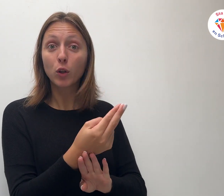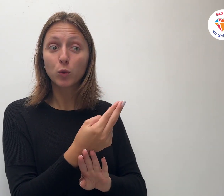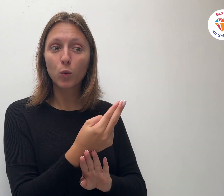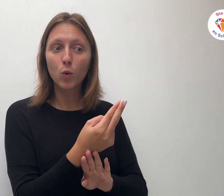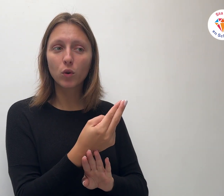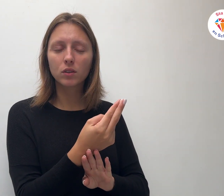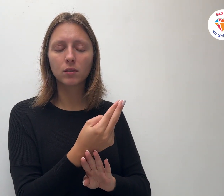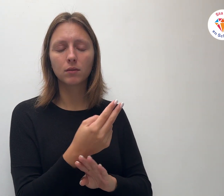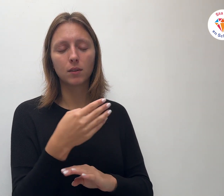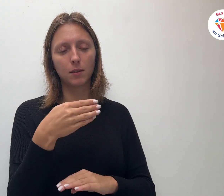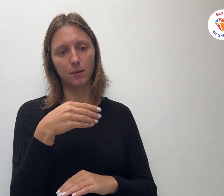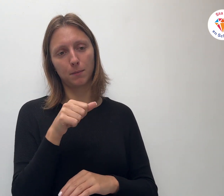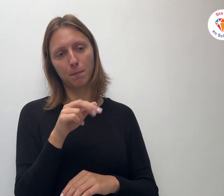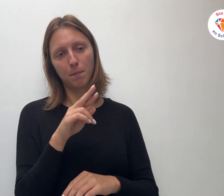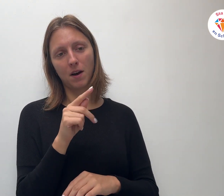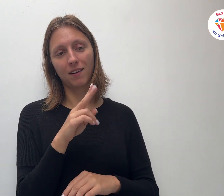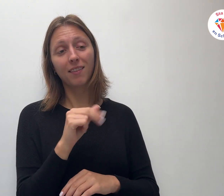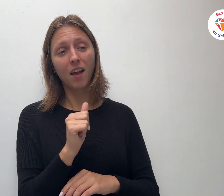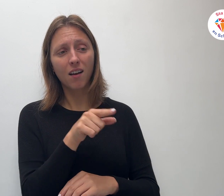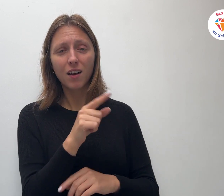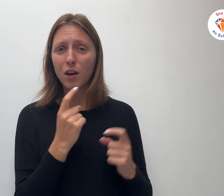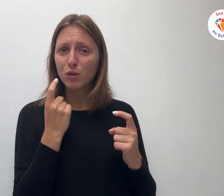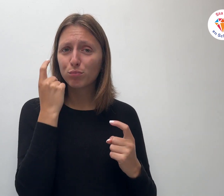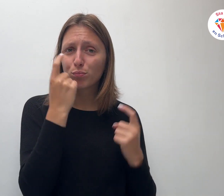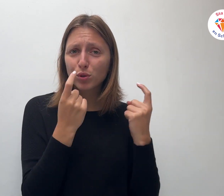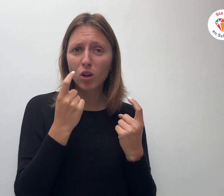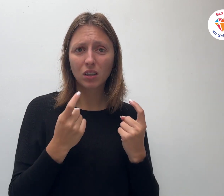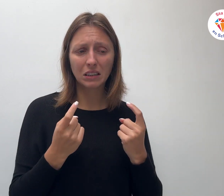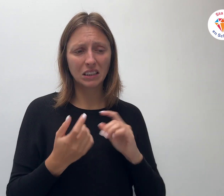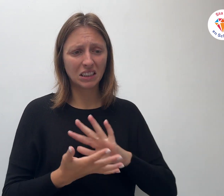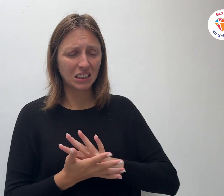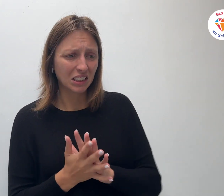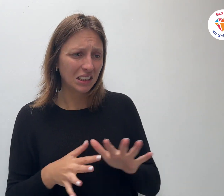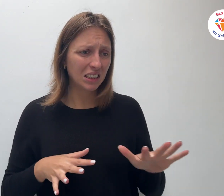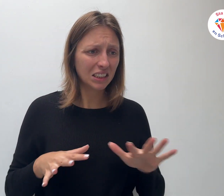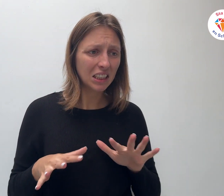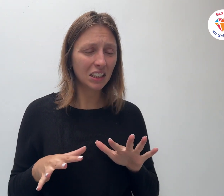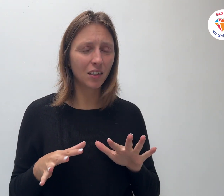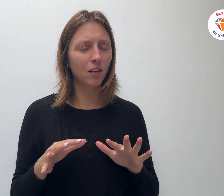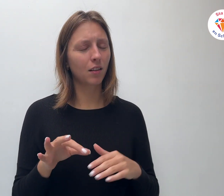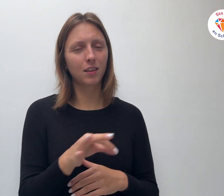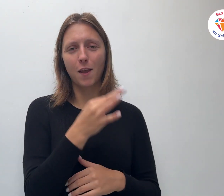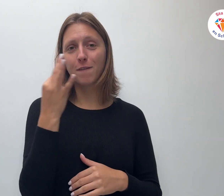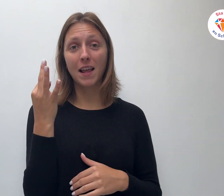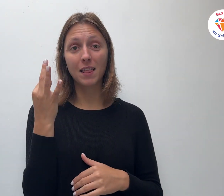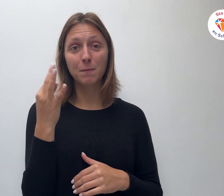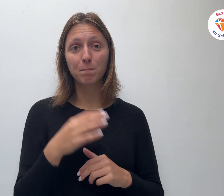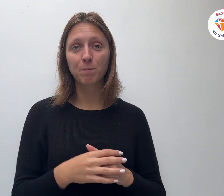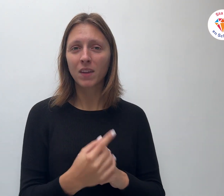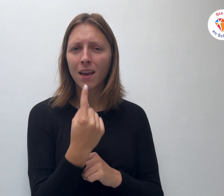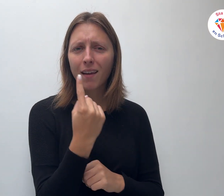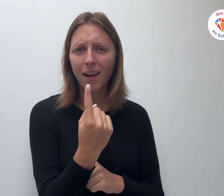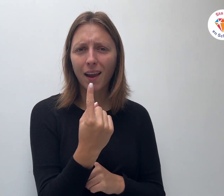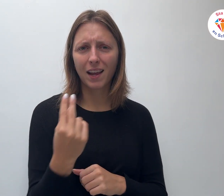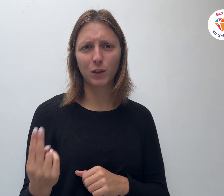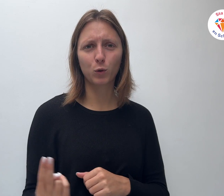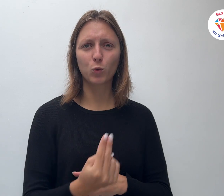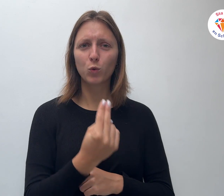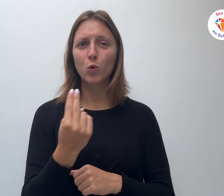Marta, Marta, u bent bezorgd en maakt u druk over veel dingen. Slechts één ding is nodig. Maria